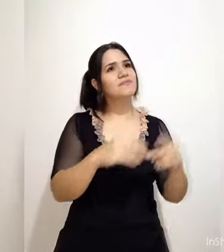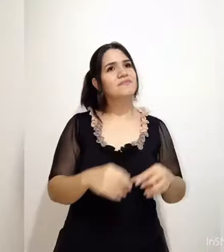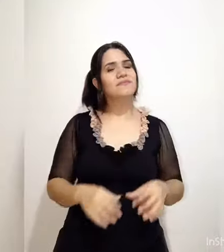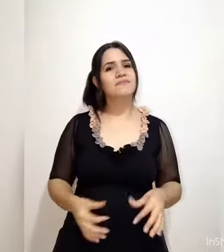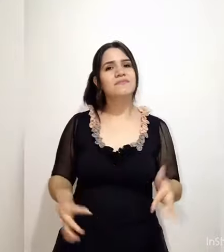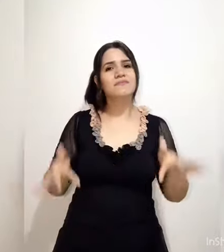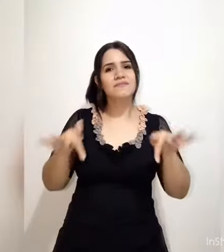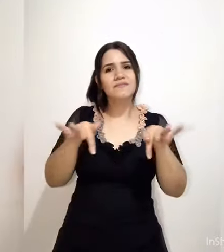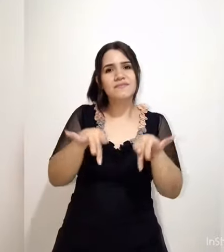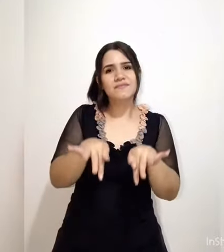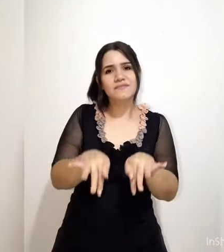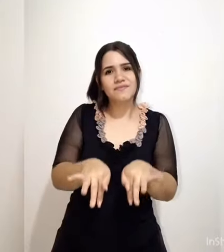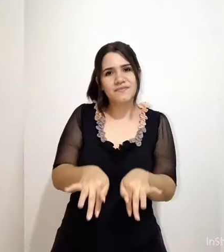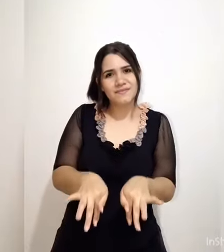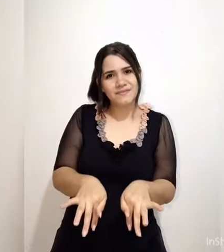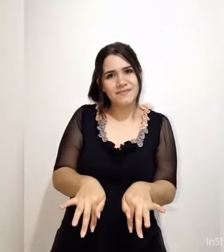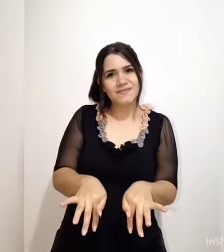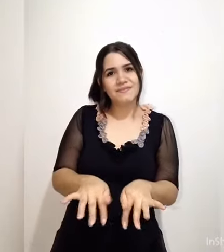Amém Amém.